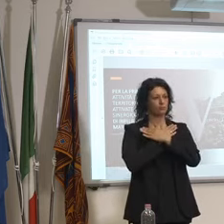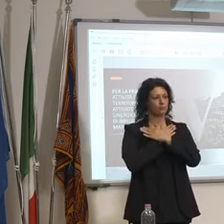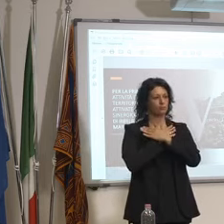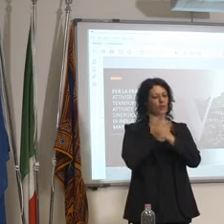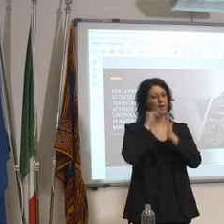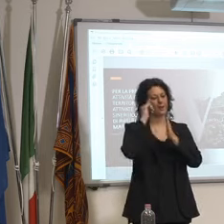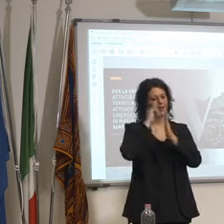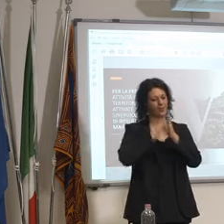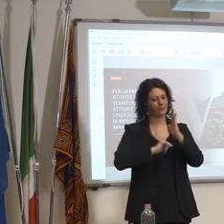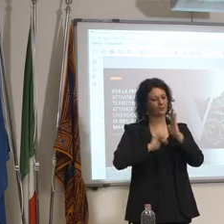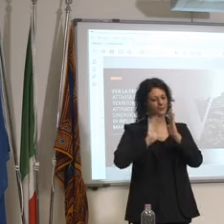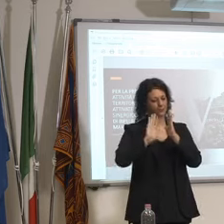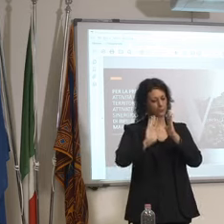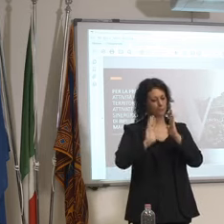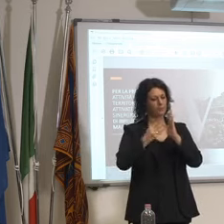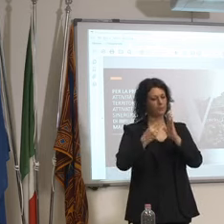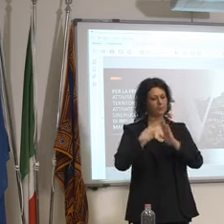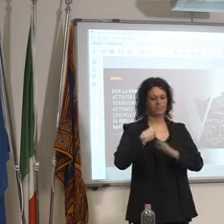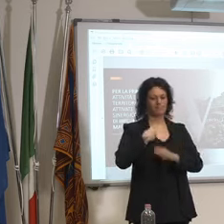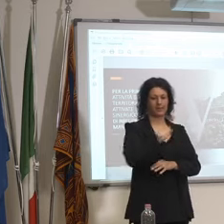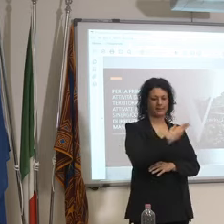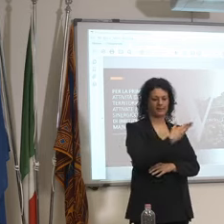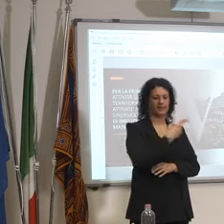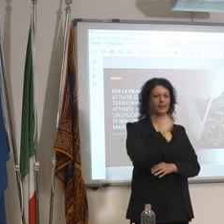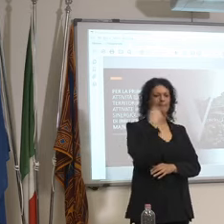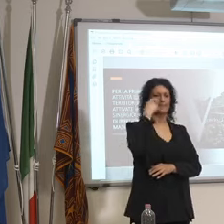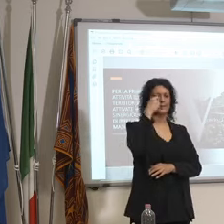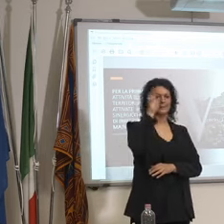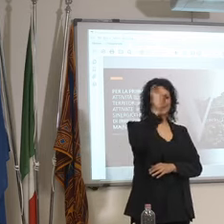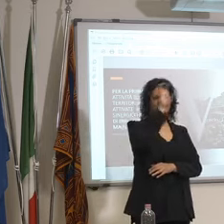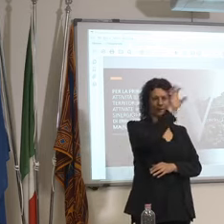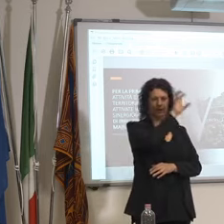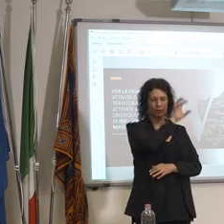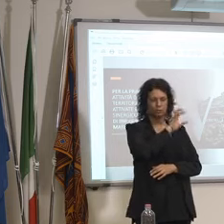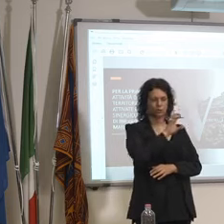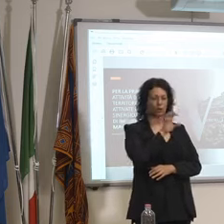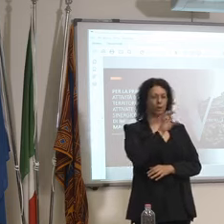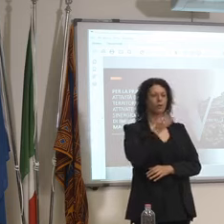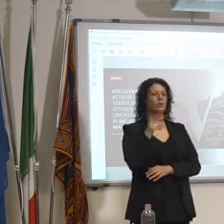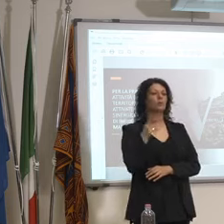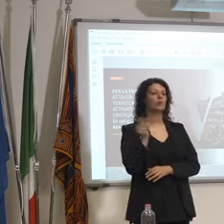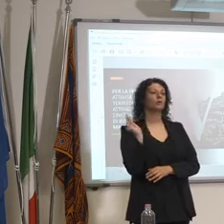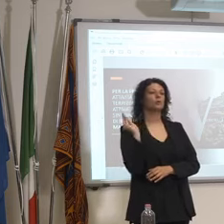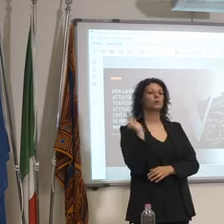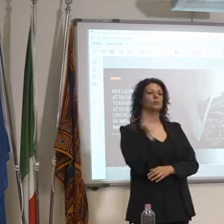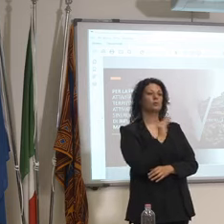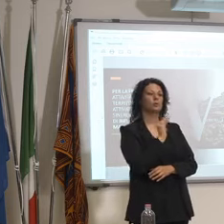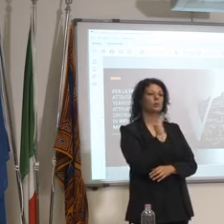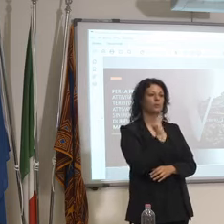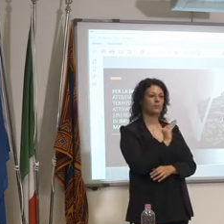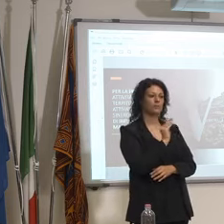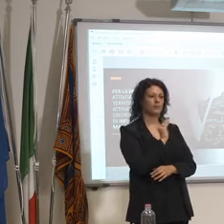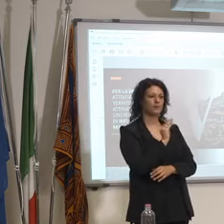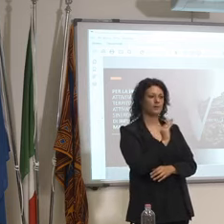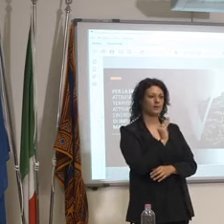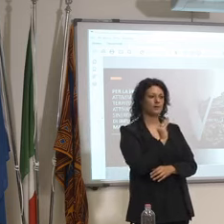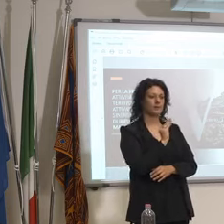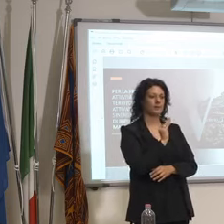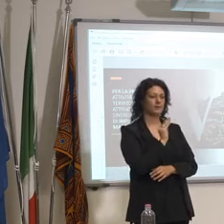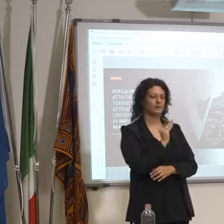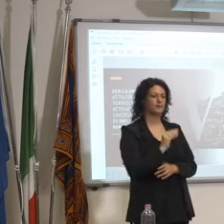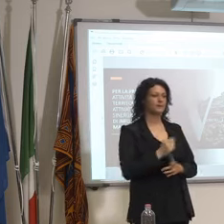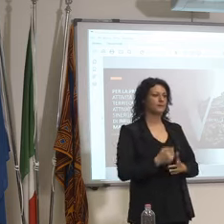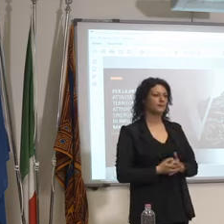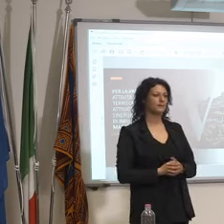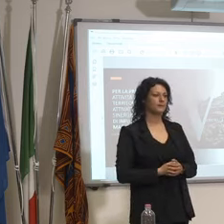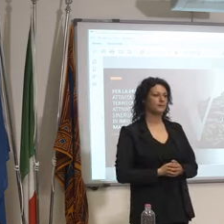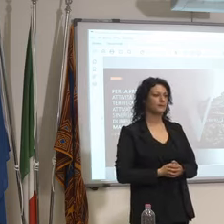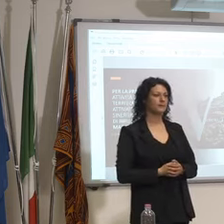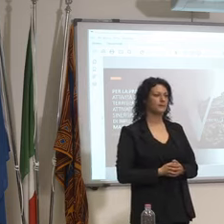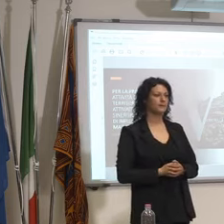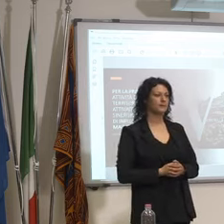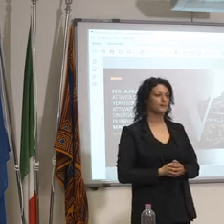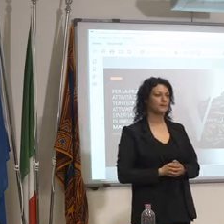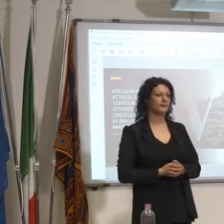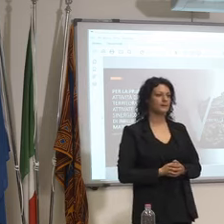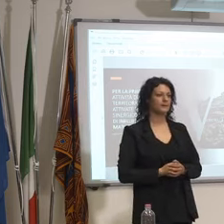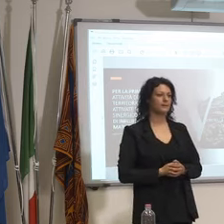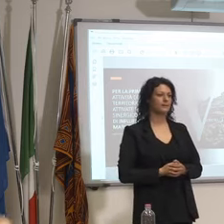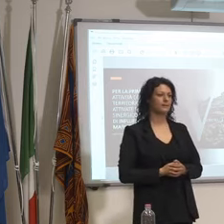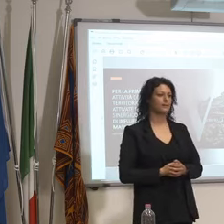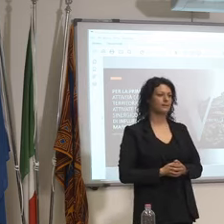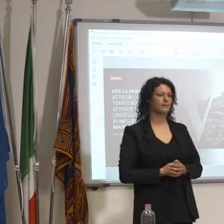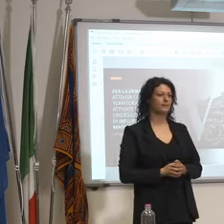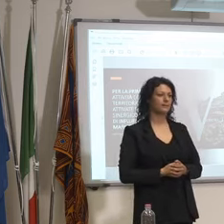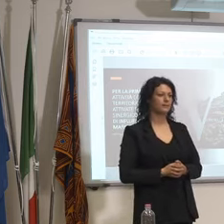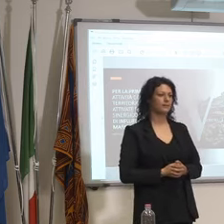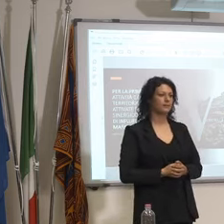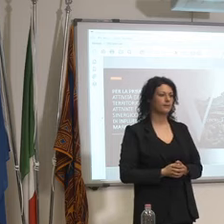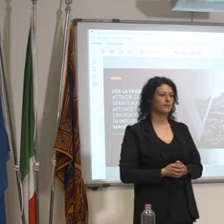dove si chiedeva di aprire si chiedeva in base a delle condizioni diverse di